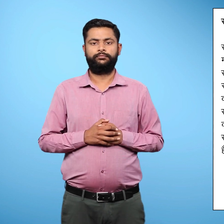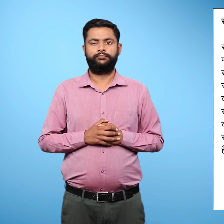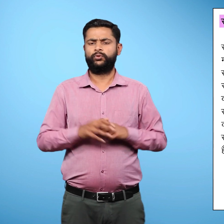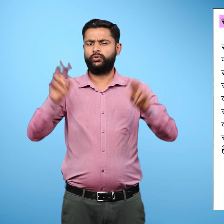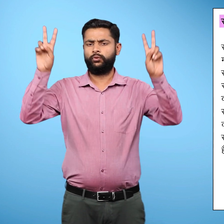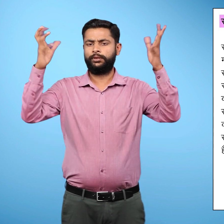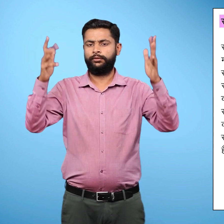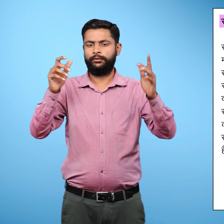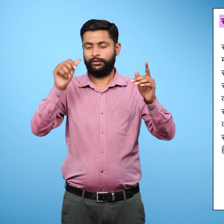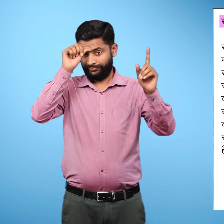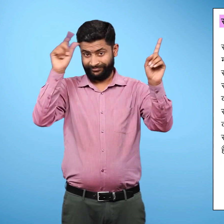स्वच्छ भारत मिशन